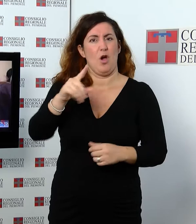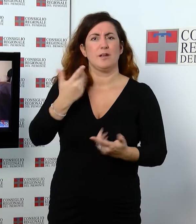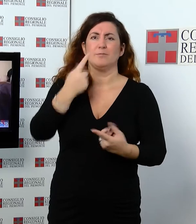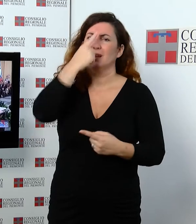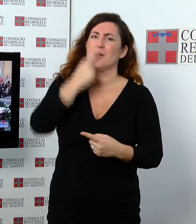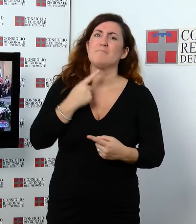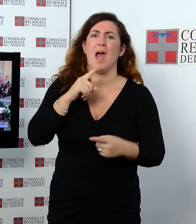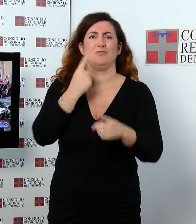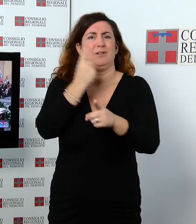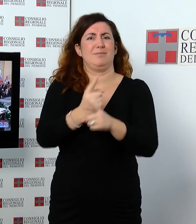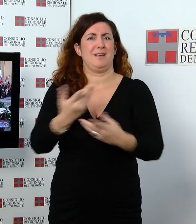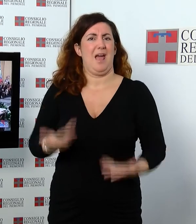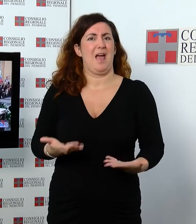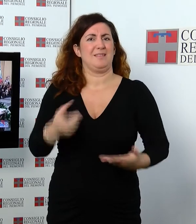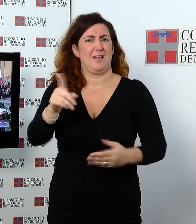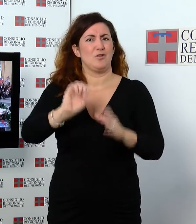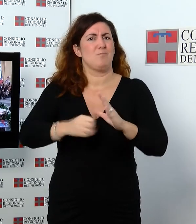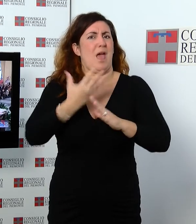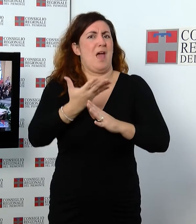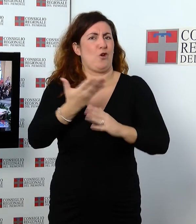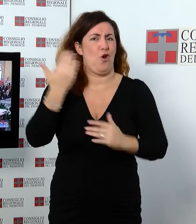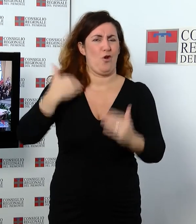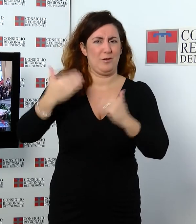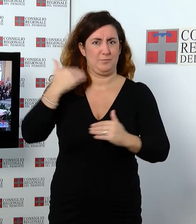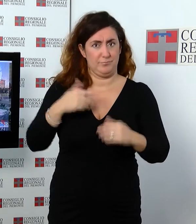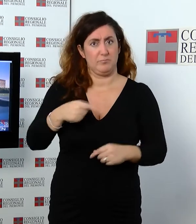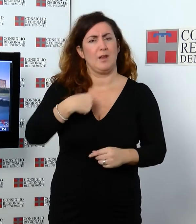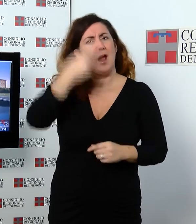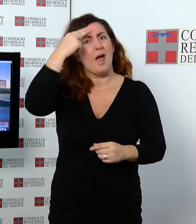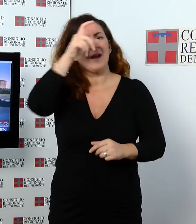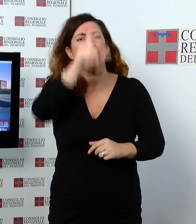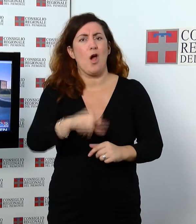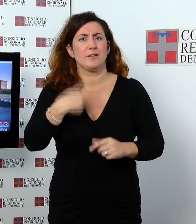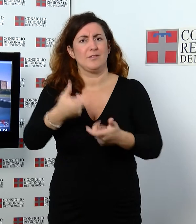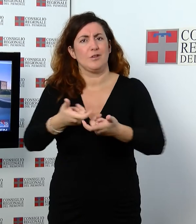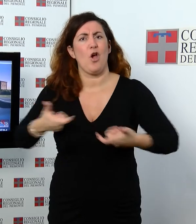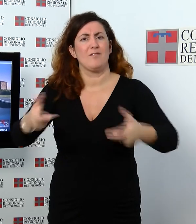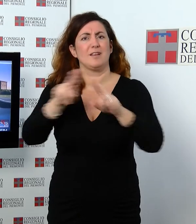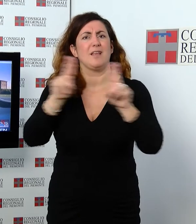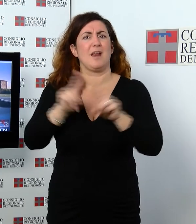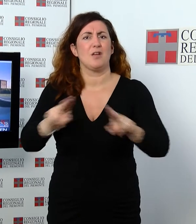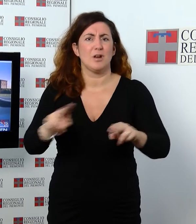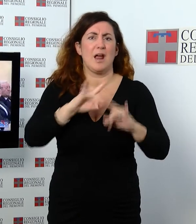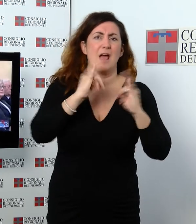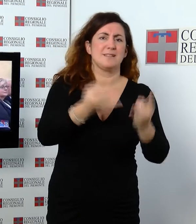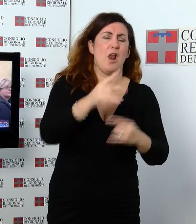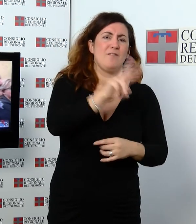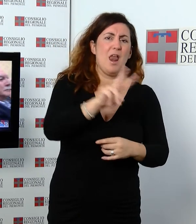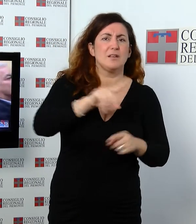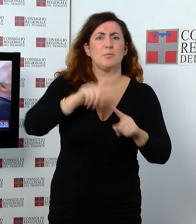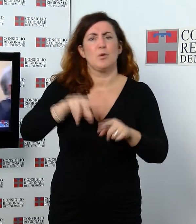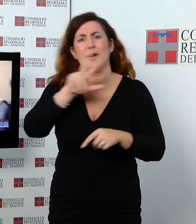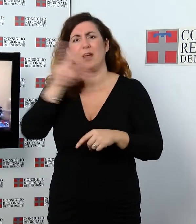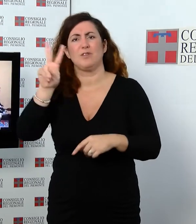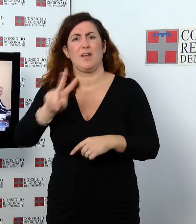tutt'ora. Per ricordarne la figura, si tiene un convegno internazionale al Castello del Valentino e alla Reggia di Venaria dall'11 al 13